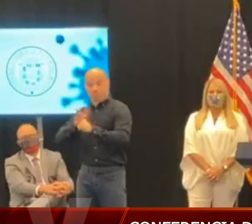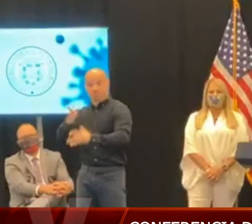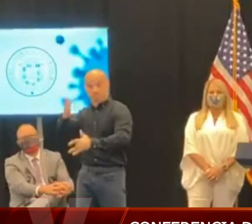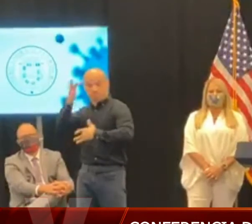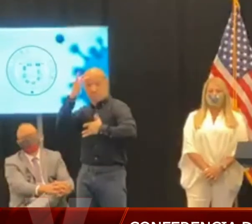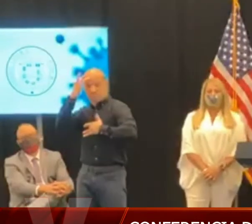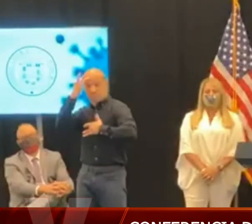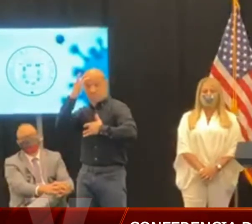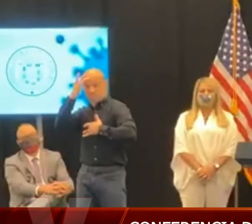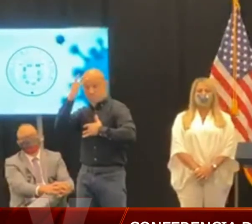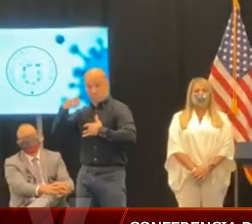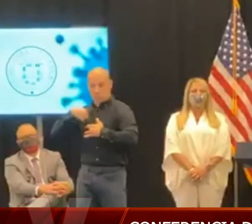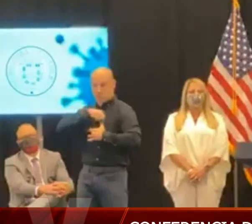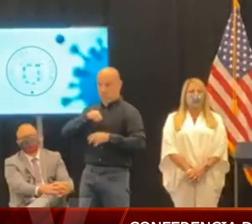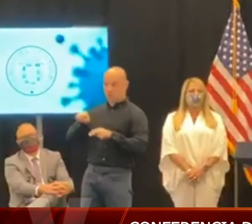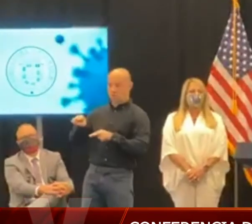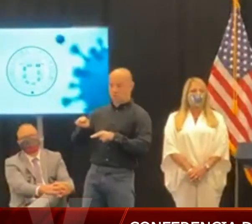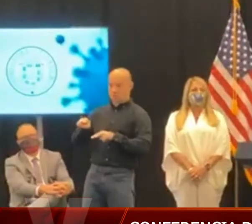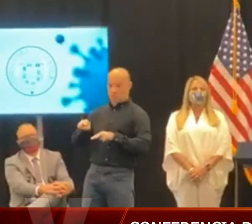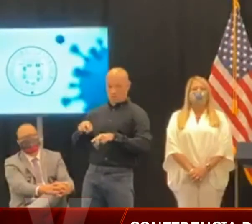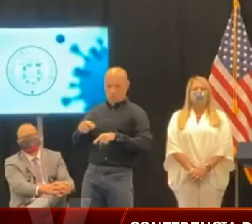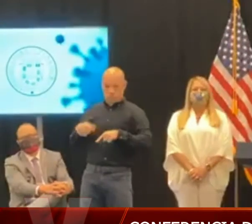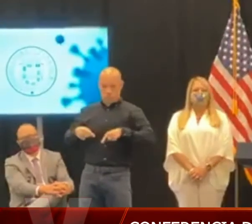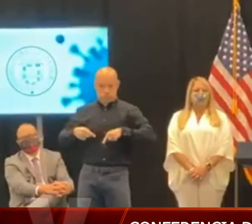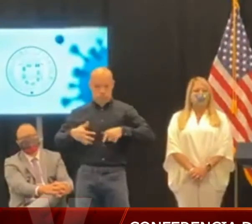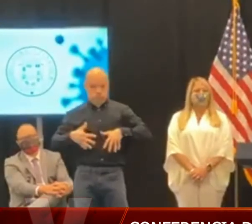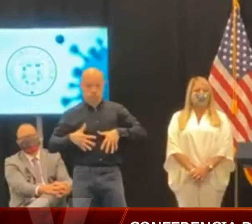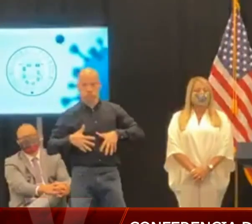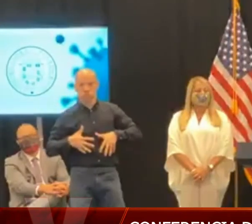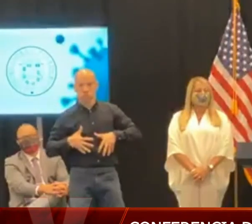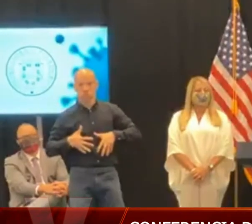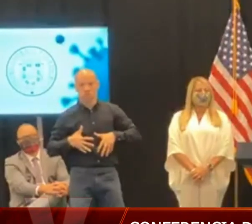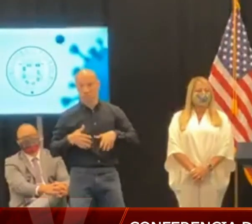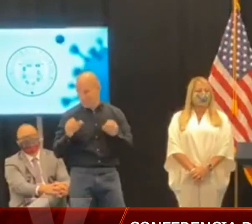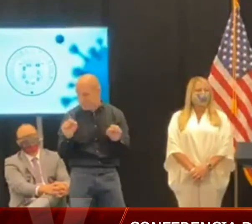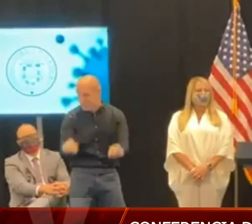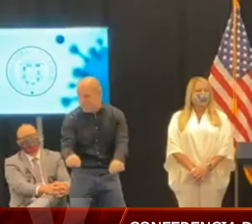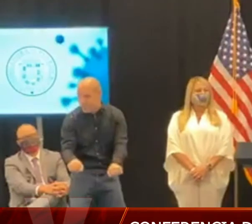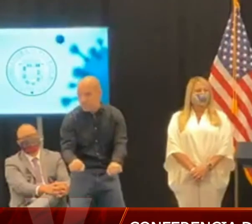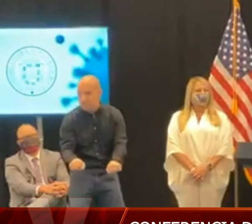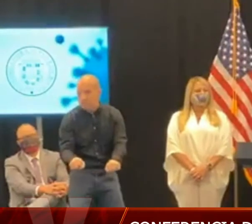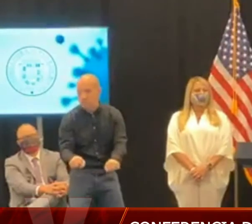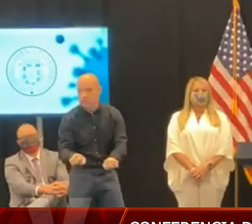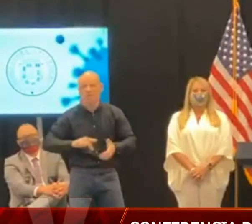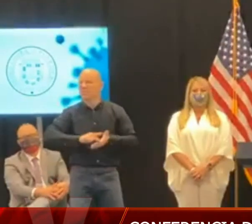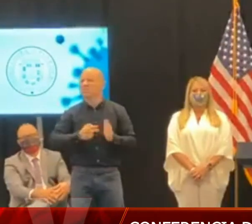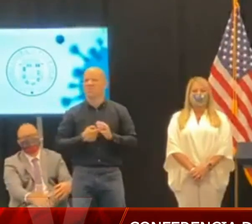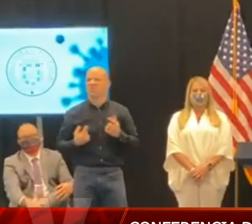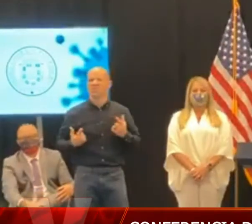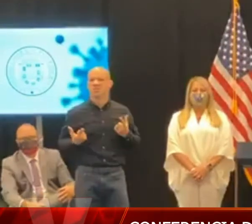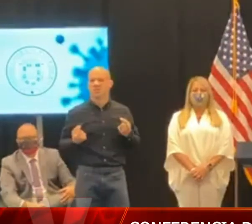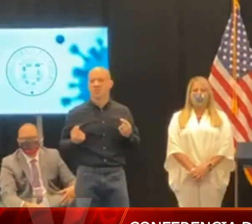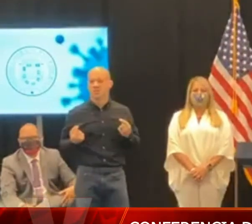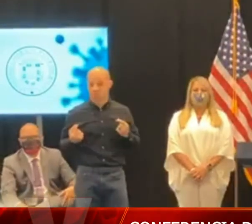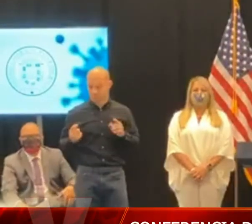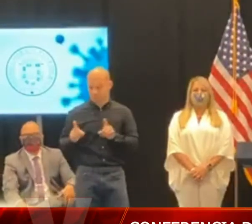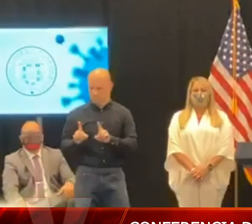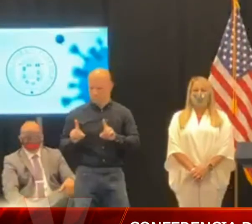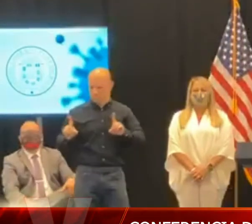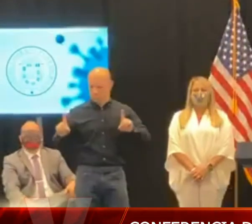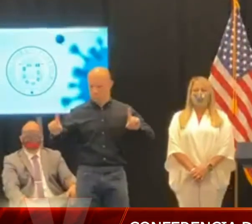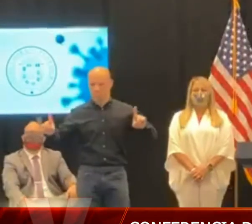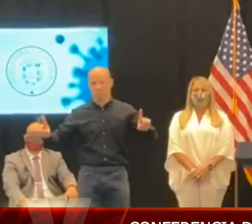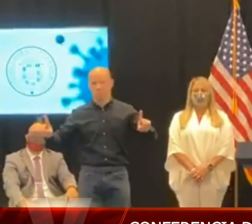fuertes. Sin embargo, las medidas de distanciamiento físico son necesarias para reducir la propagación del virus.